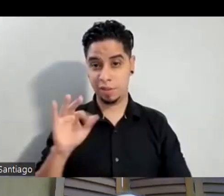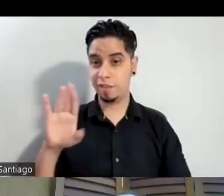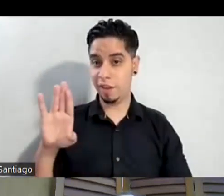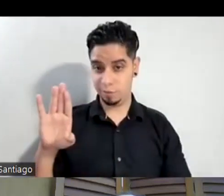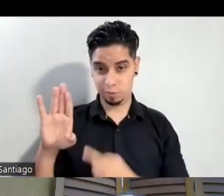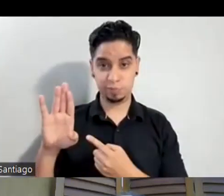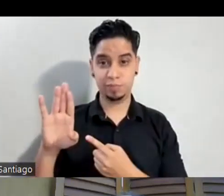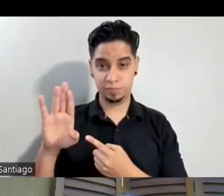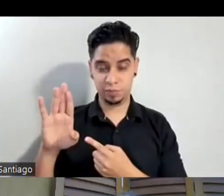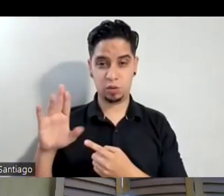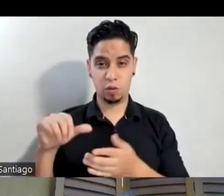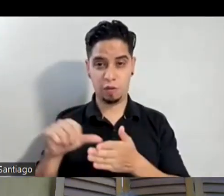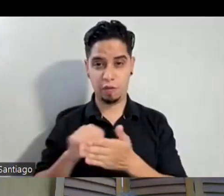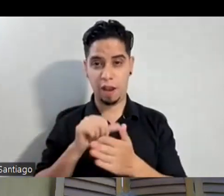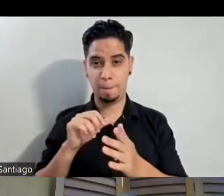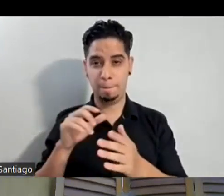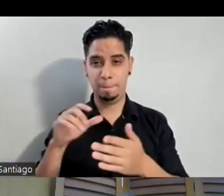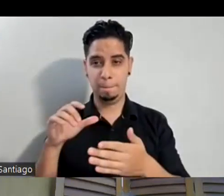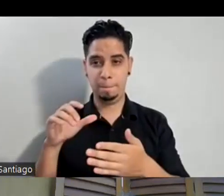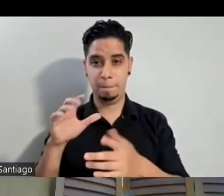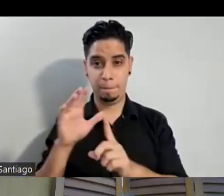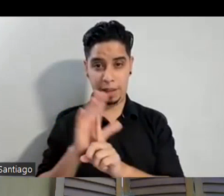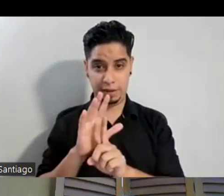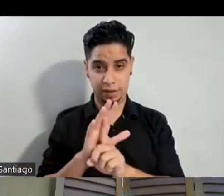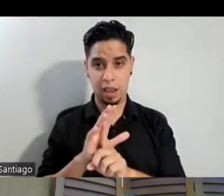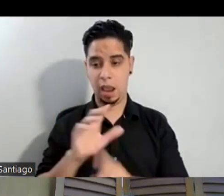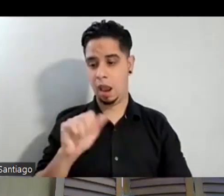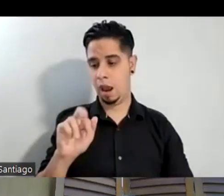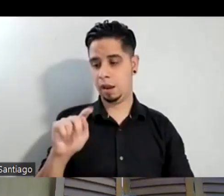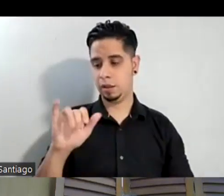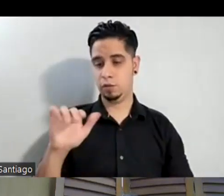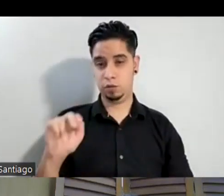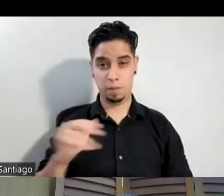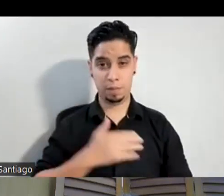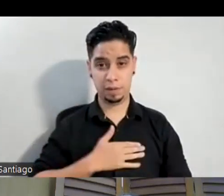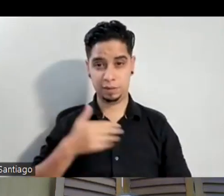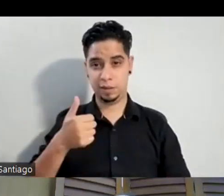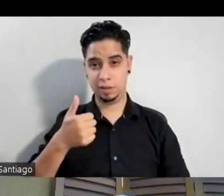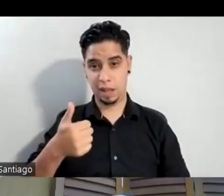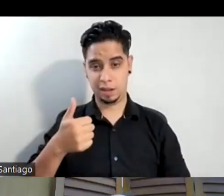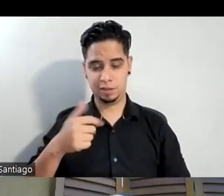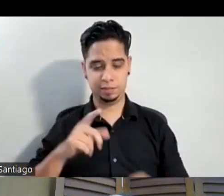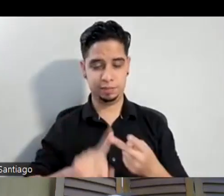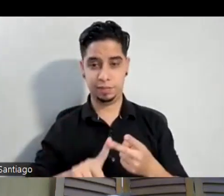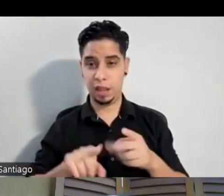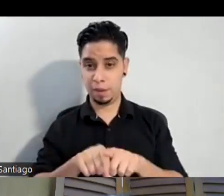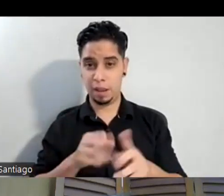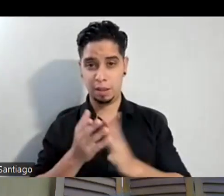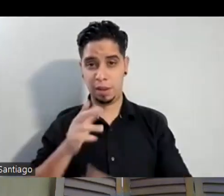en nuestra fanpage Artefusión. Así que like, por favor. También nos consiguen en Twitter como Artefusión Radio.